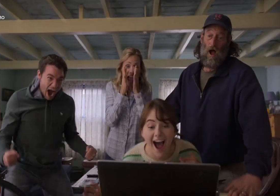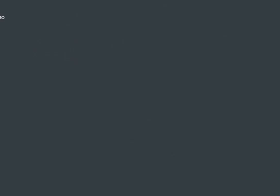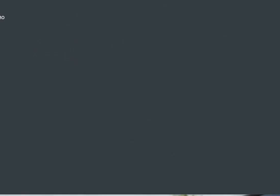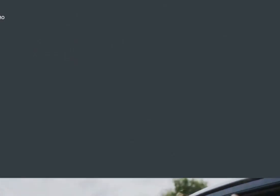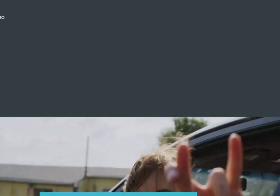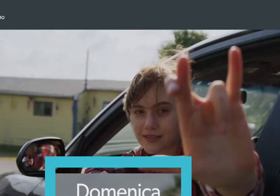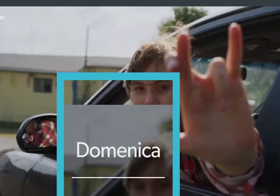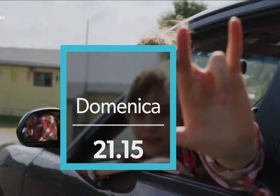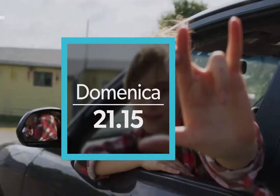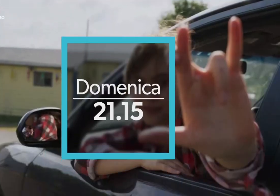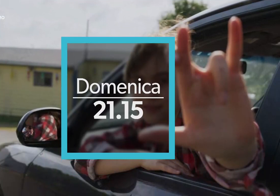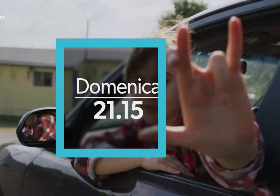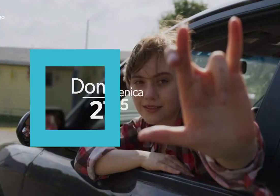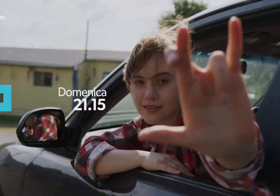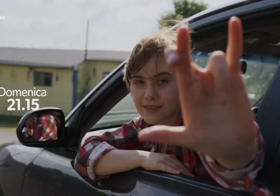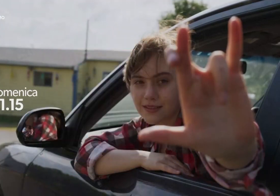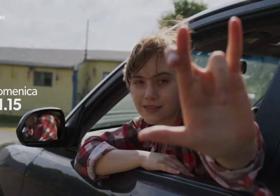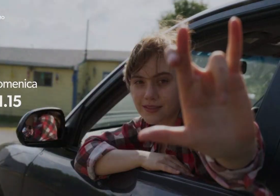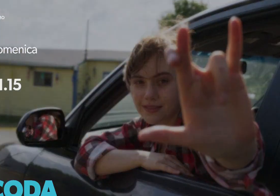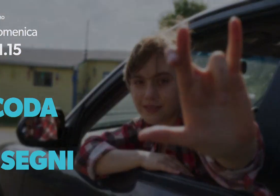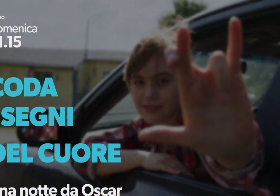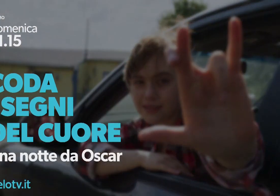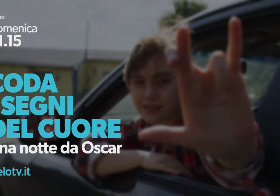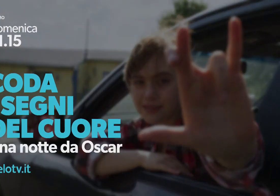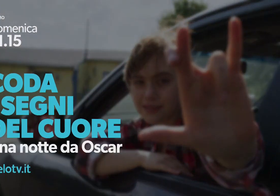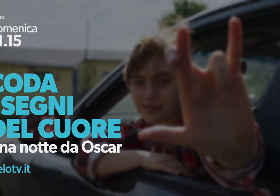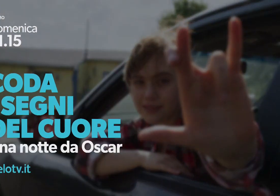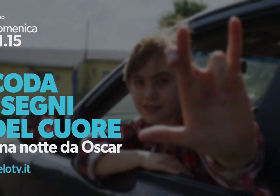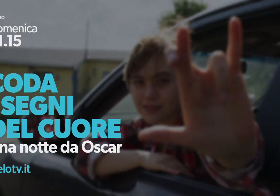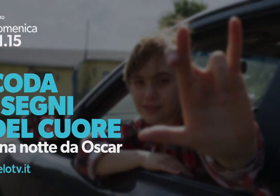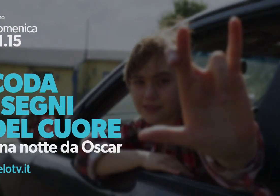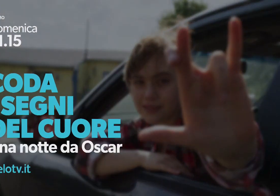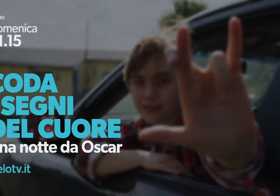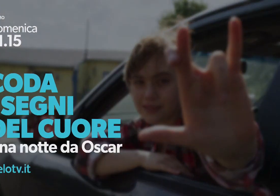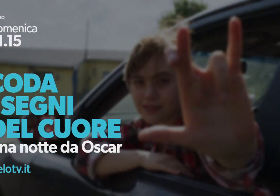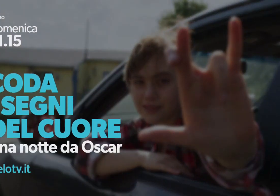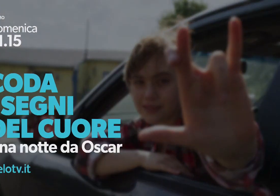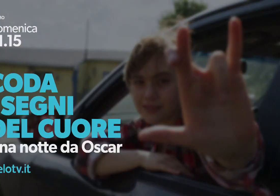Notte da Oscar. Coda. I segni del cuore. Domenica alle 21.15 su Cielo. Domenica su